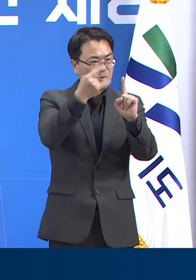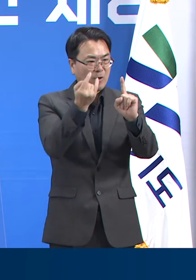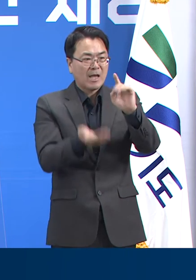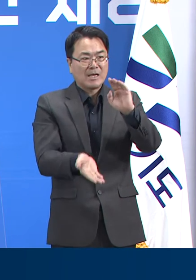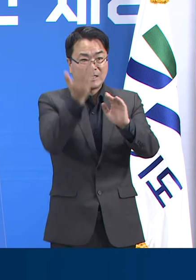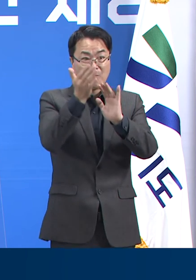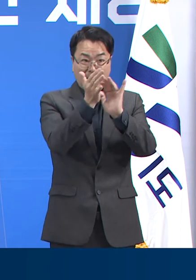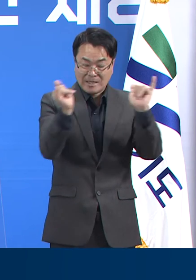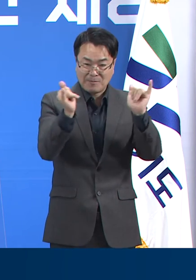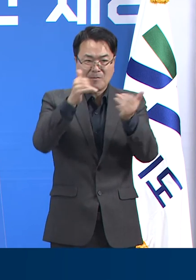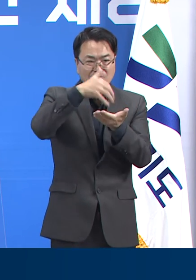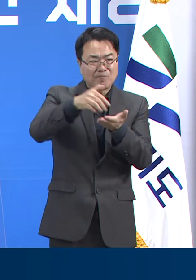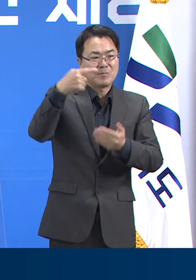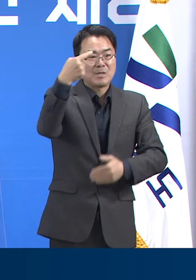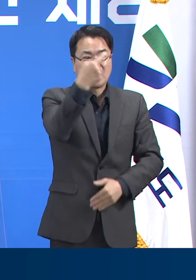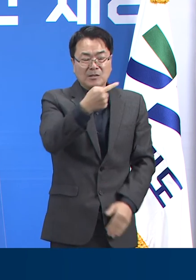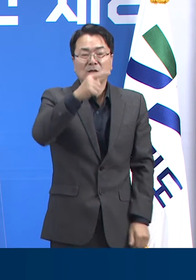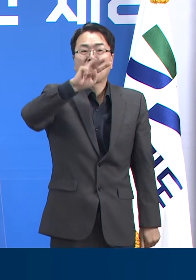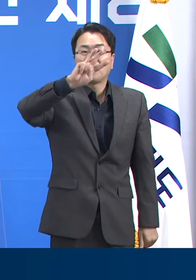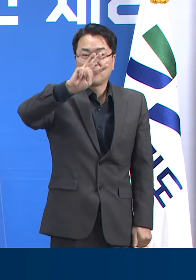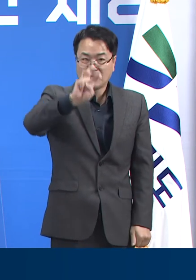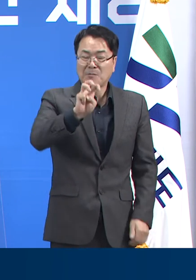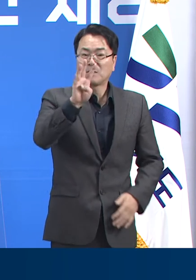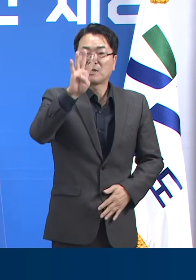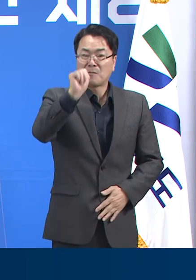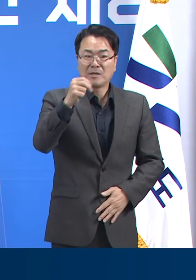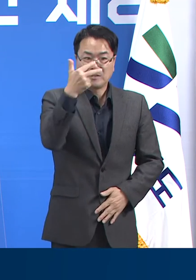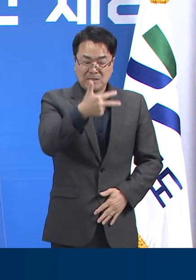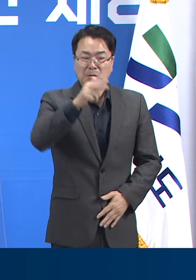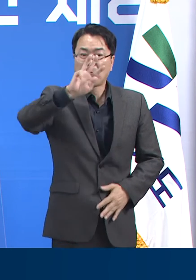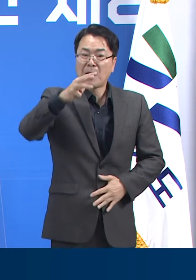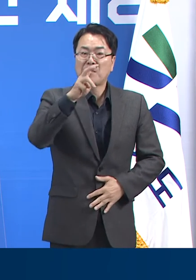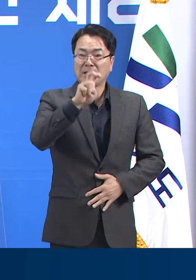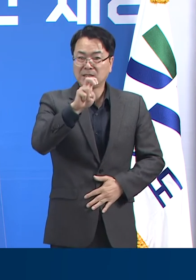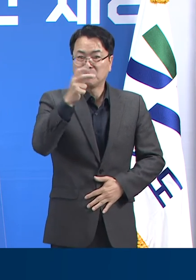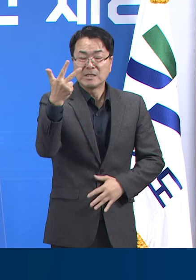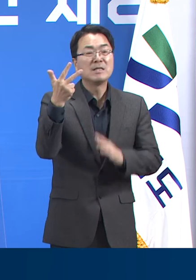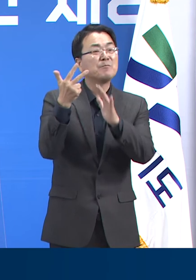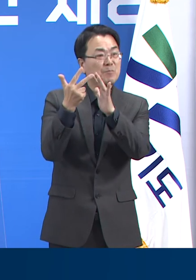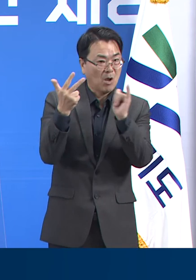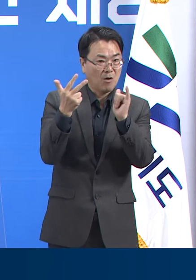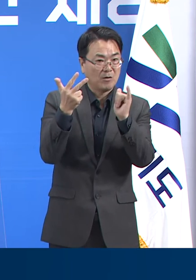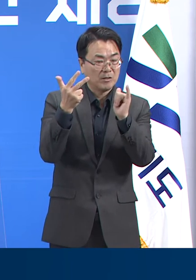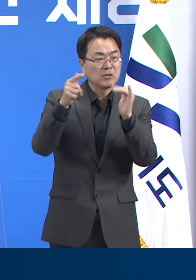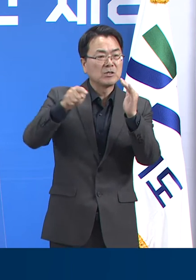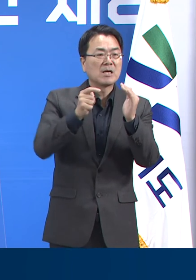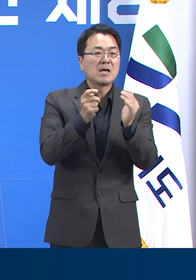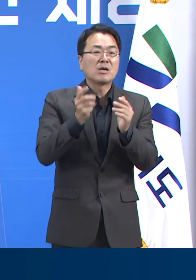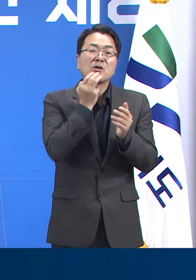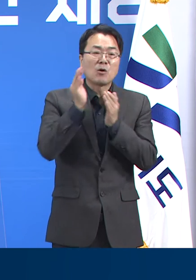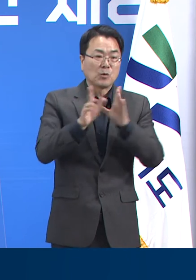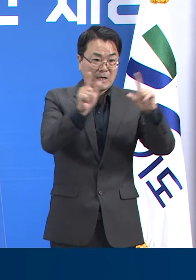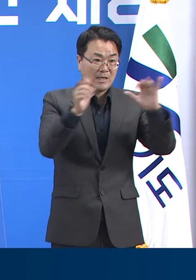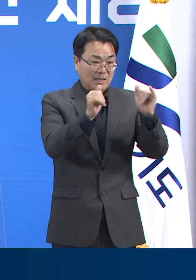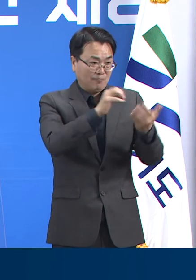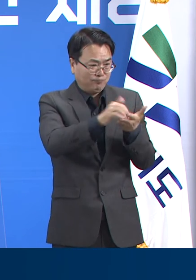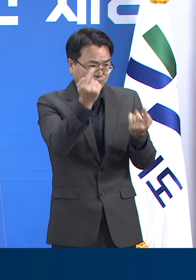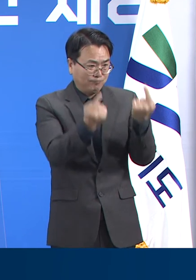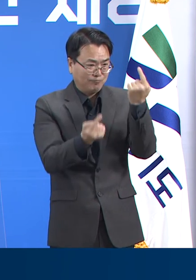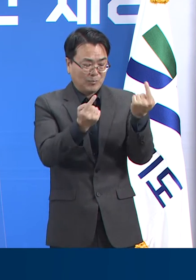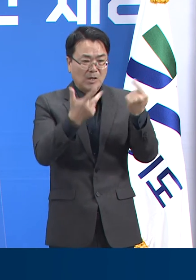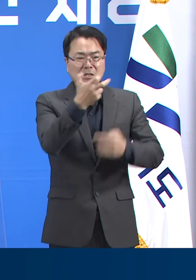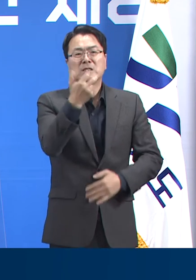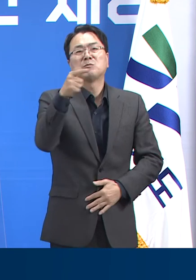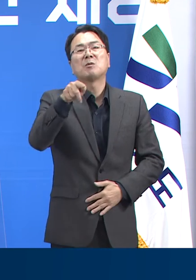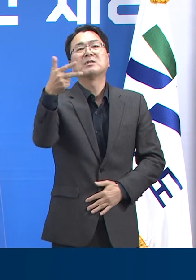받은 사람은 총 1,034만 7,827명입니다. 이는 경기도 인구 대비하여 77.7